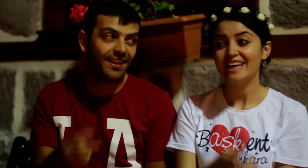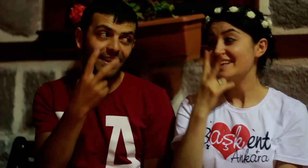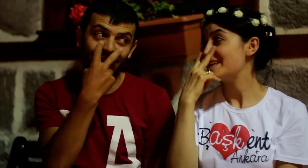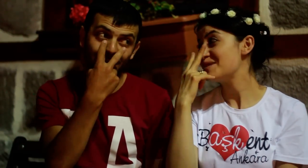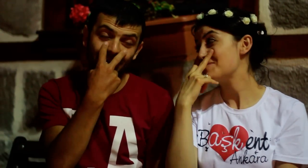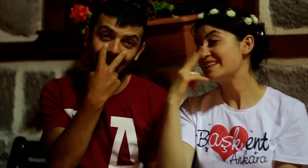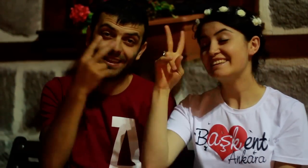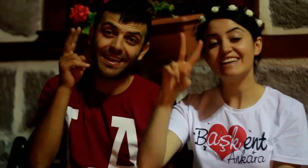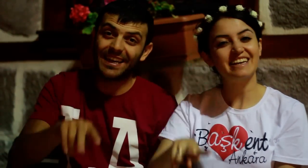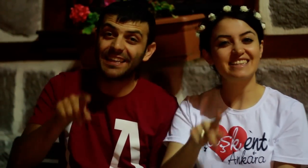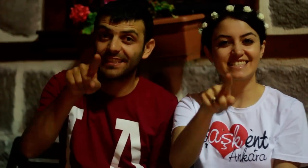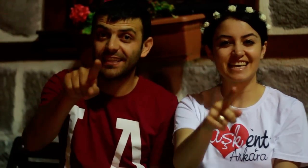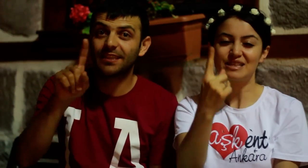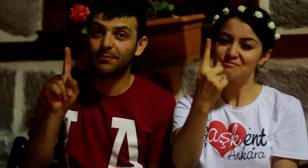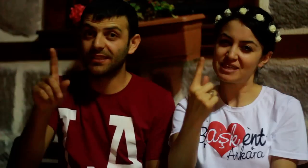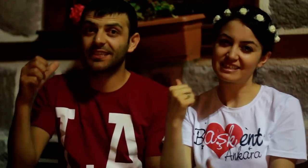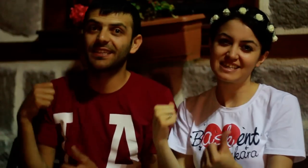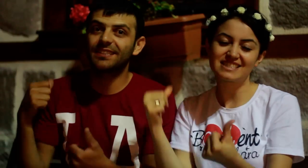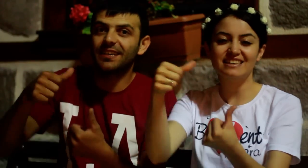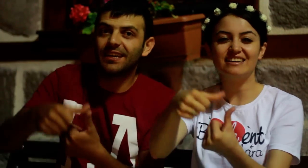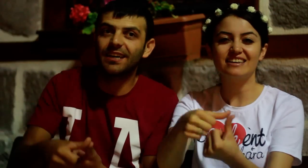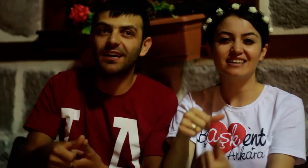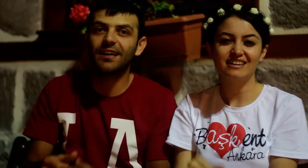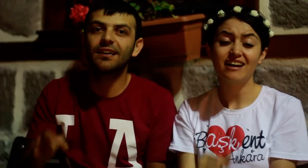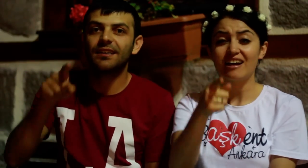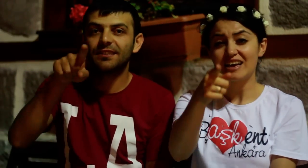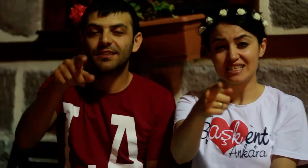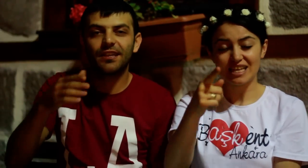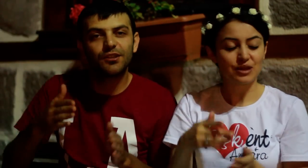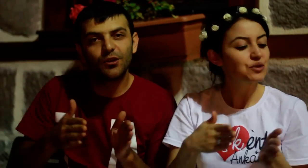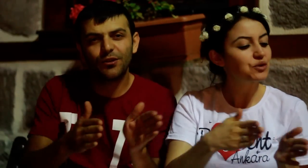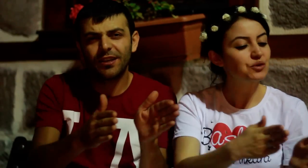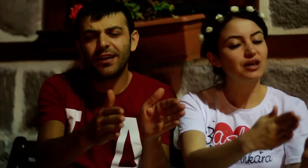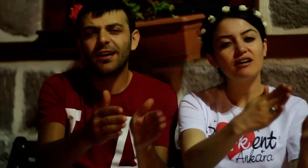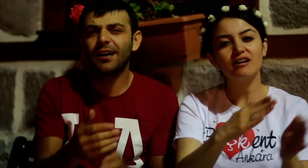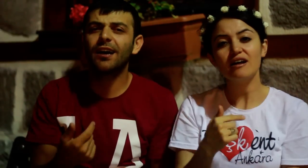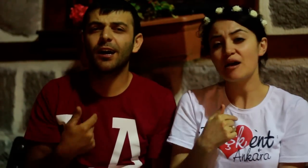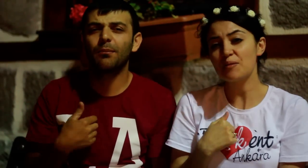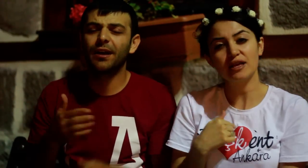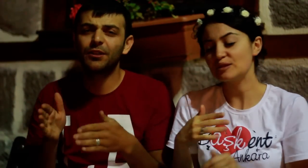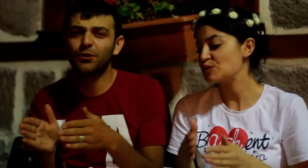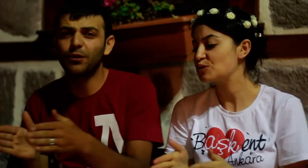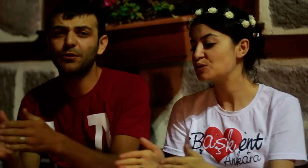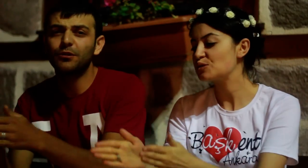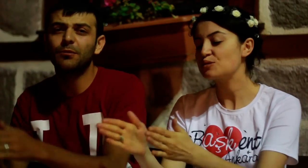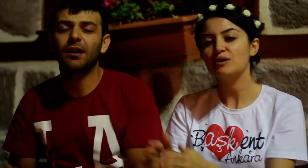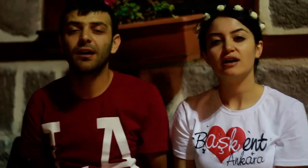Yeminler et sen bir kez daha Sen yoluna ben yoluma